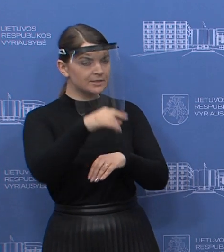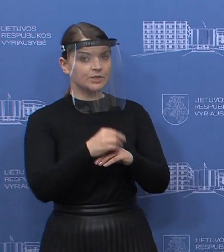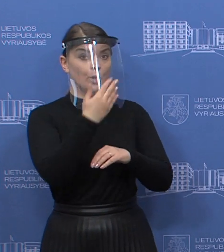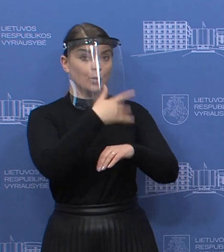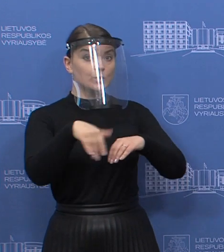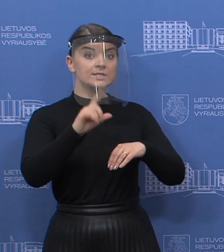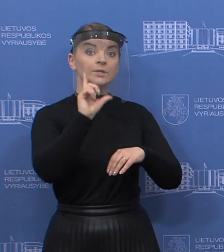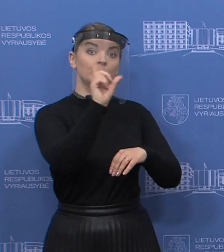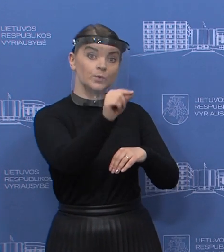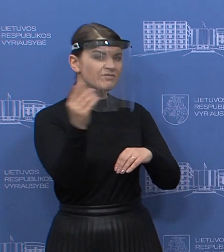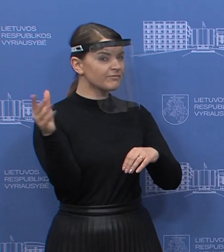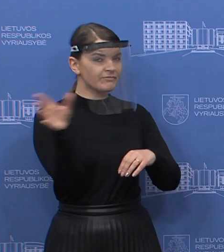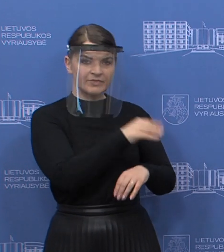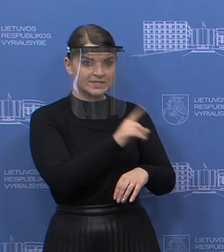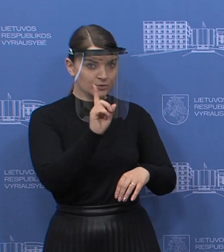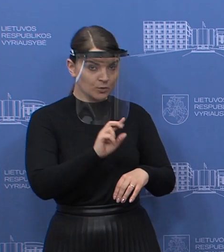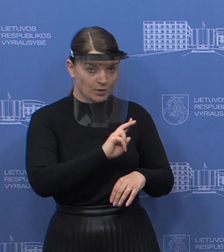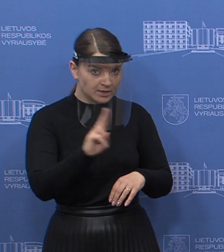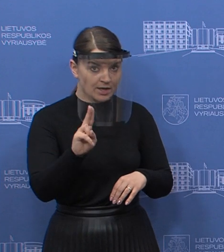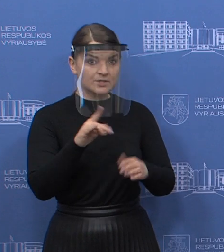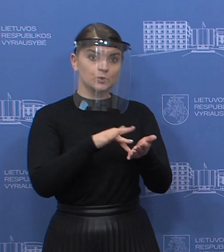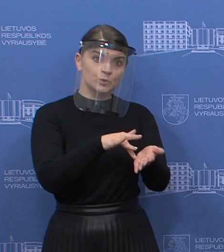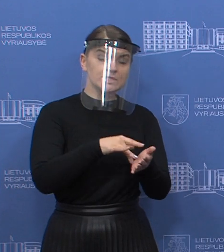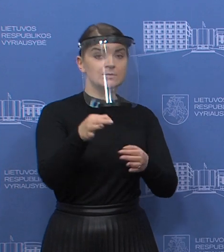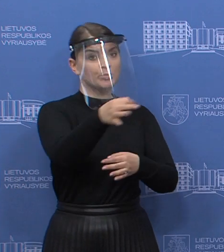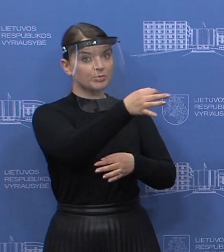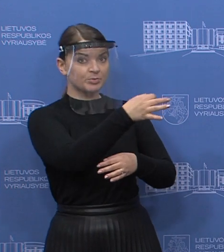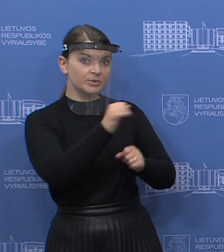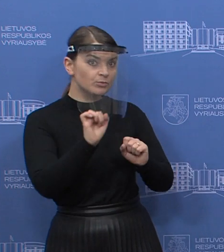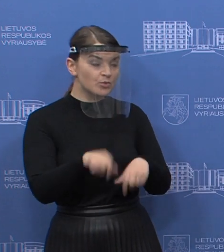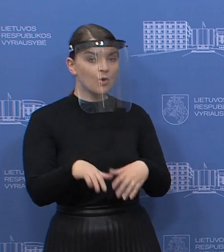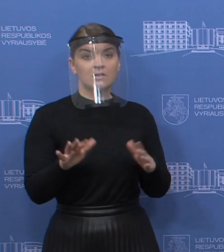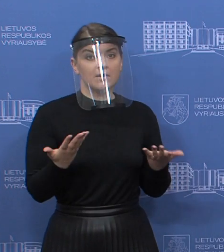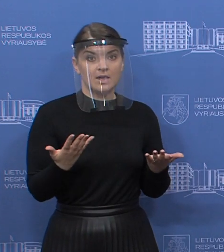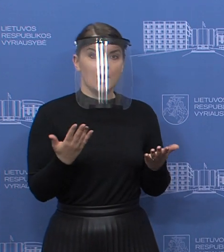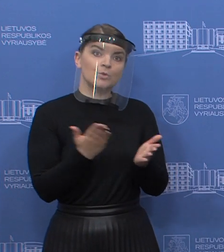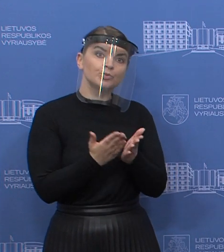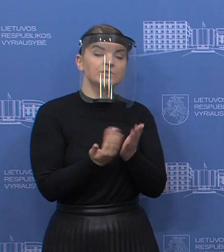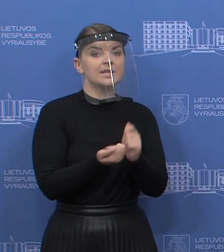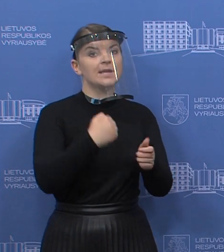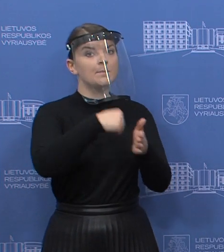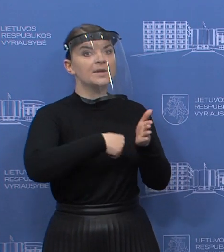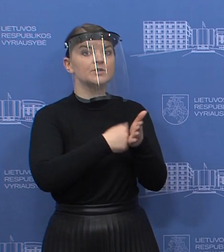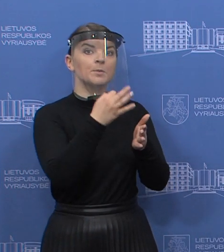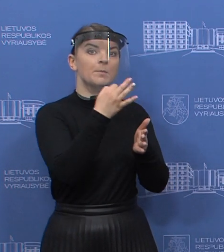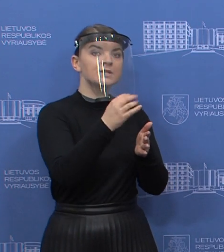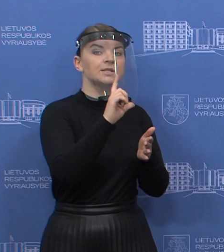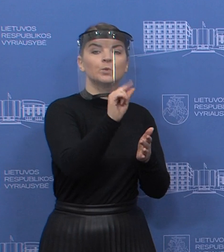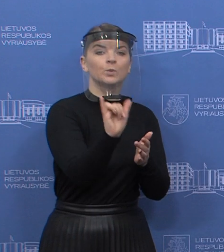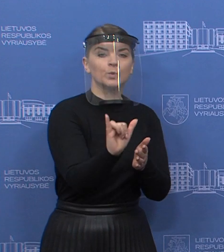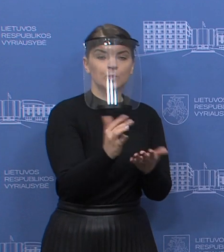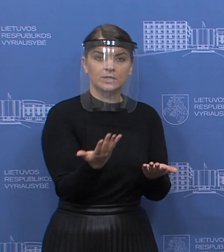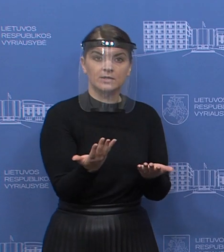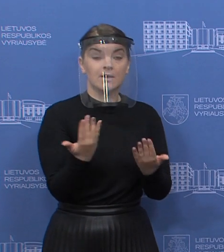bus leidžiama išvykti visiems norintiems, net turi stauti, ar visgi išvykimo priežasti bus skreipiamas dėmesys ir ar be